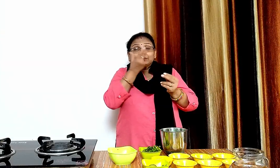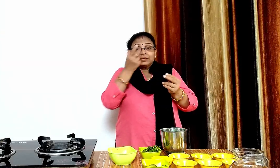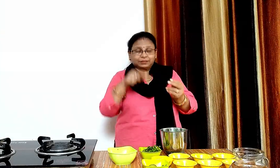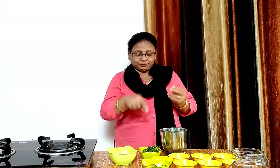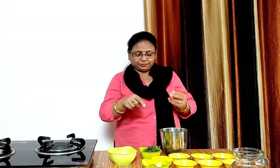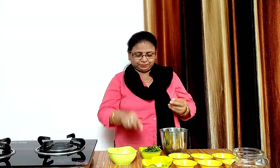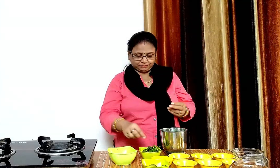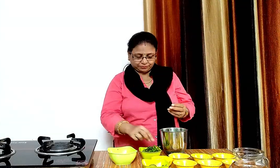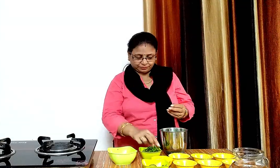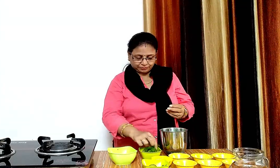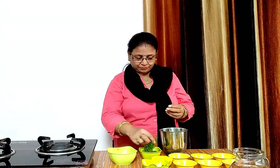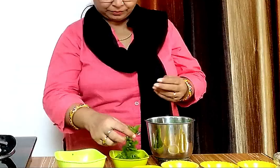आधा कप पुदी ना